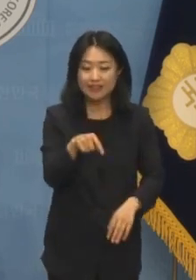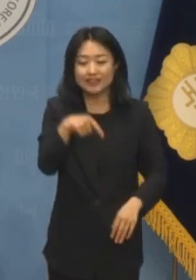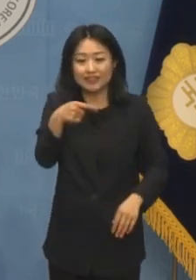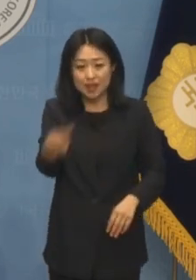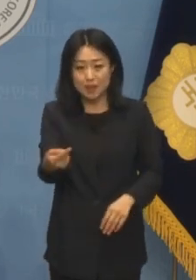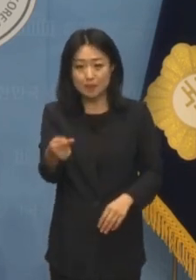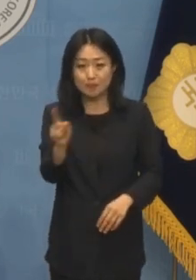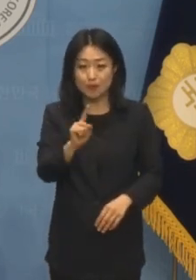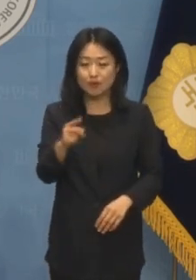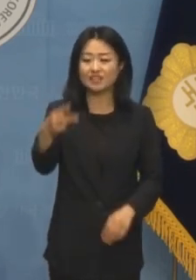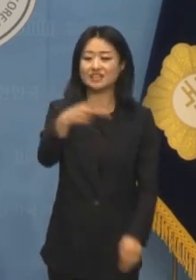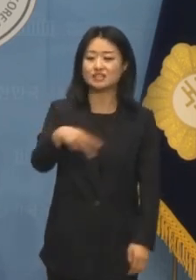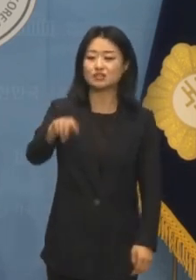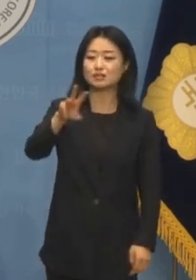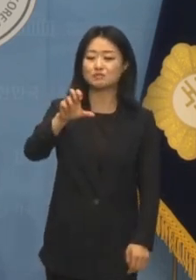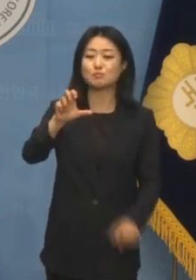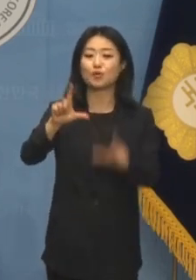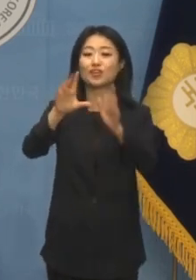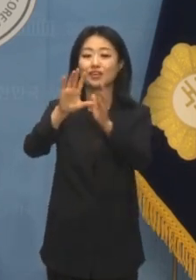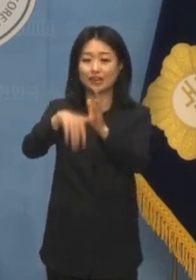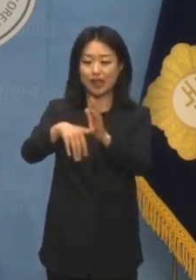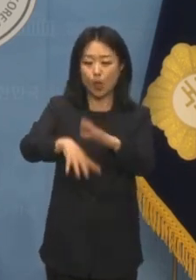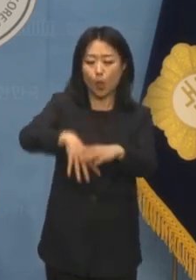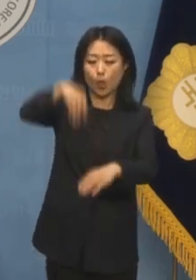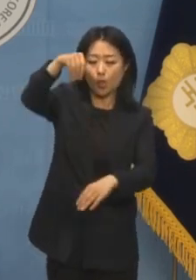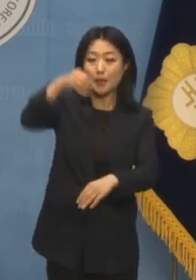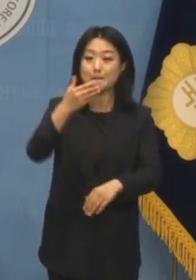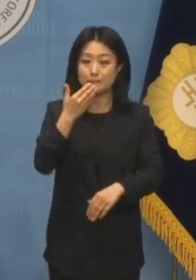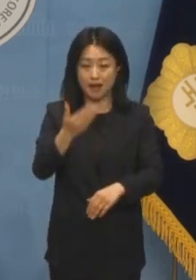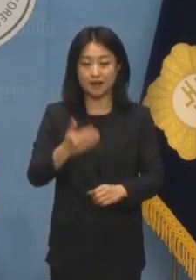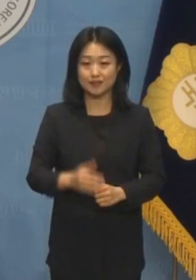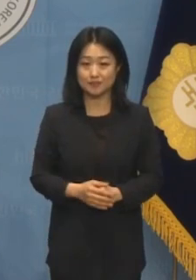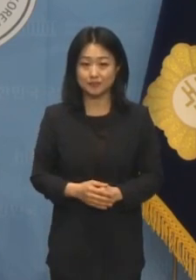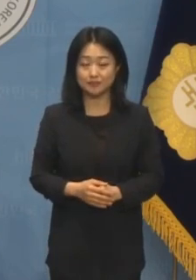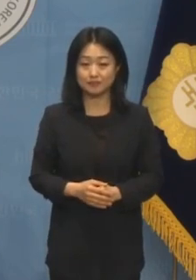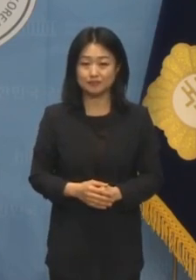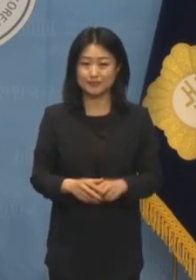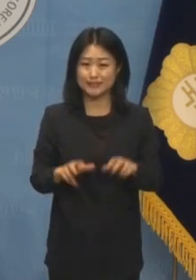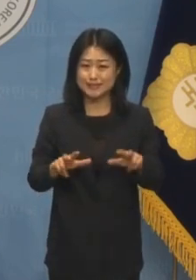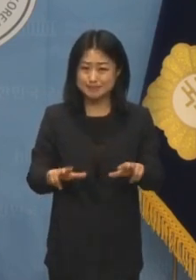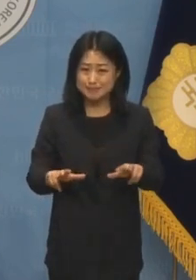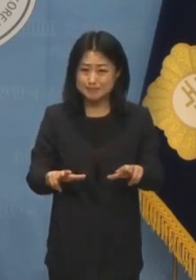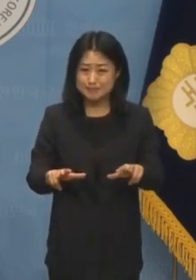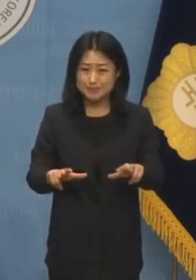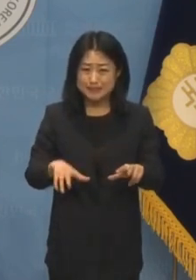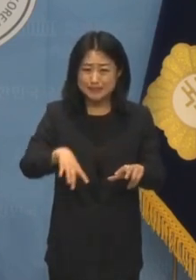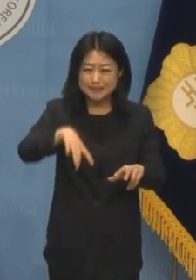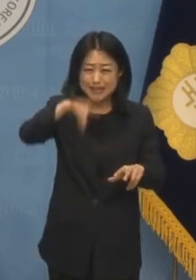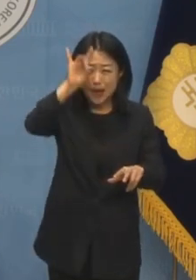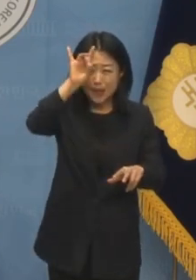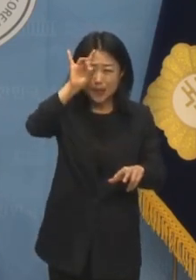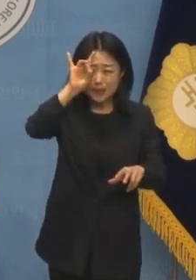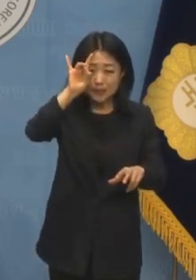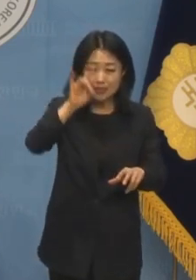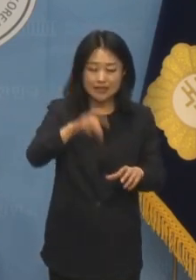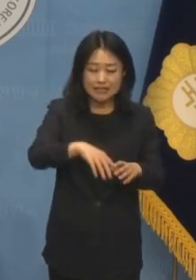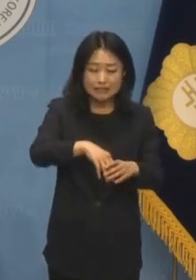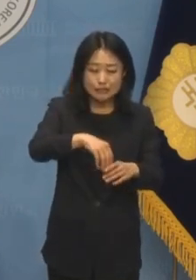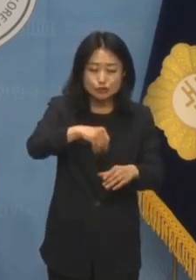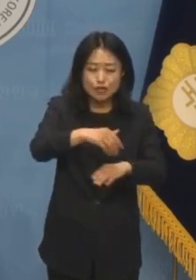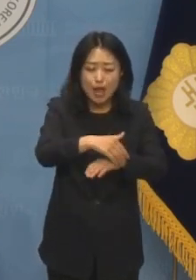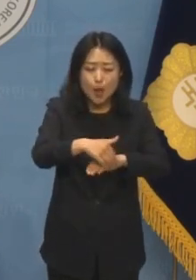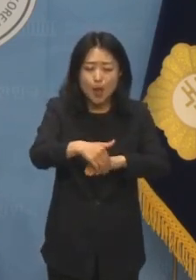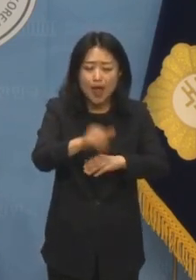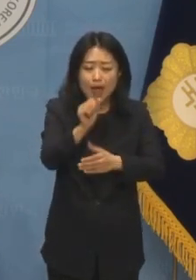2035년이 돼서야 생산이 가능하다 합니다. 이제 갓 시추 계획을 승인했을 뿐인 이래